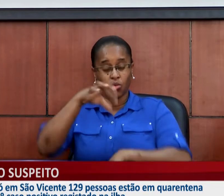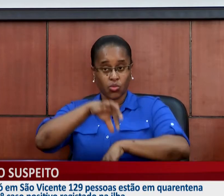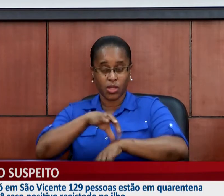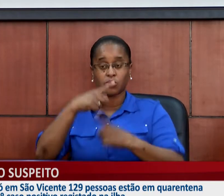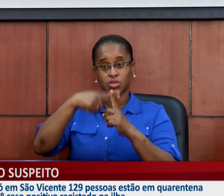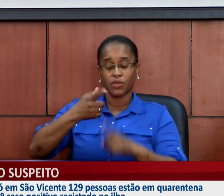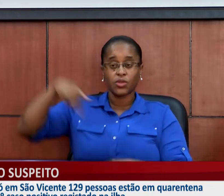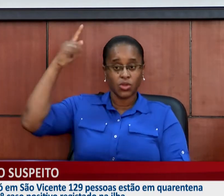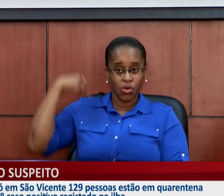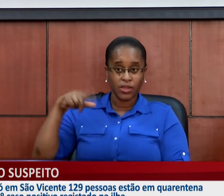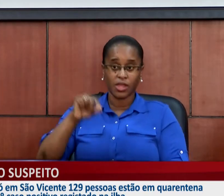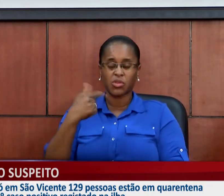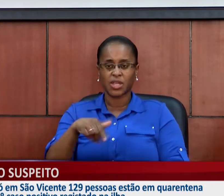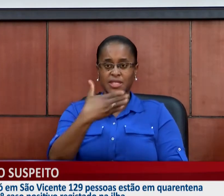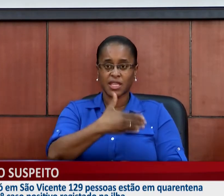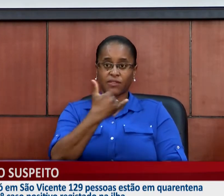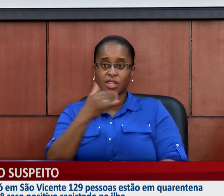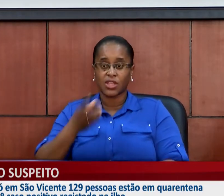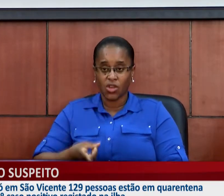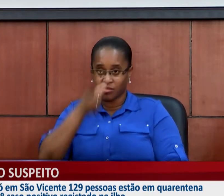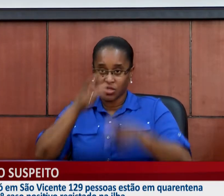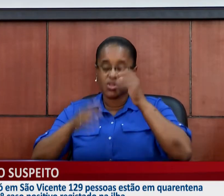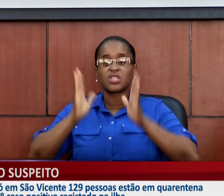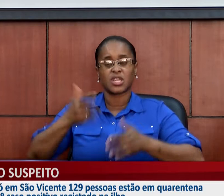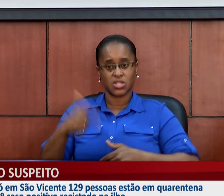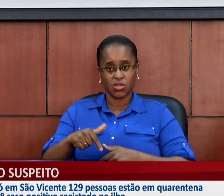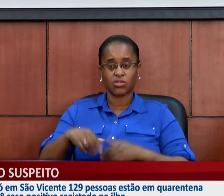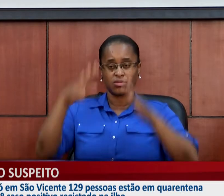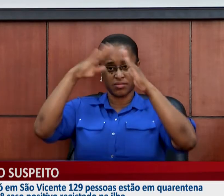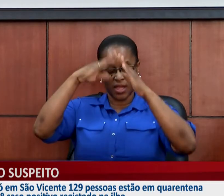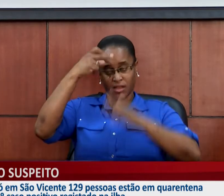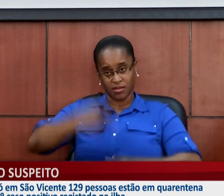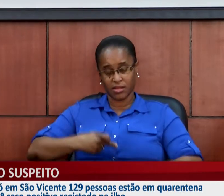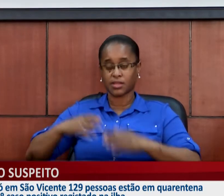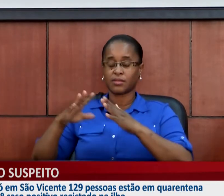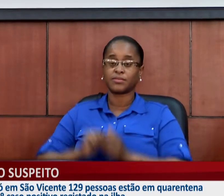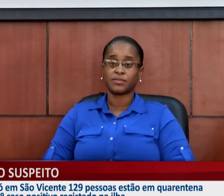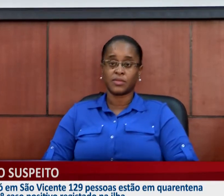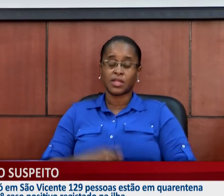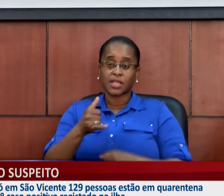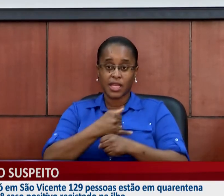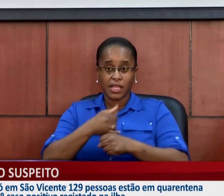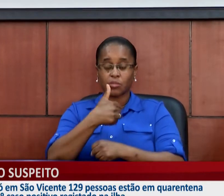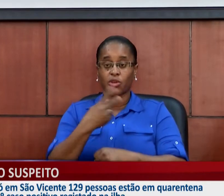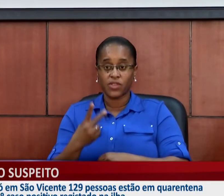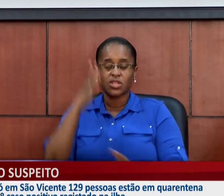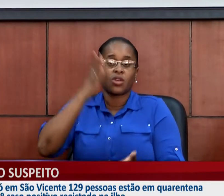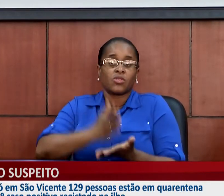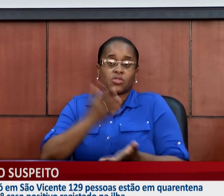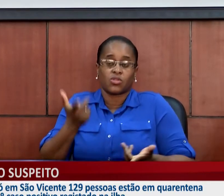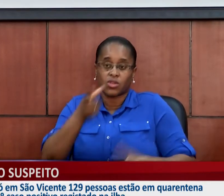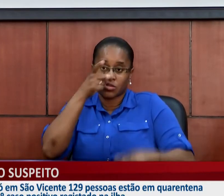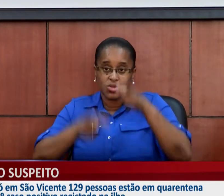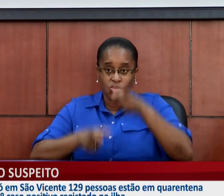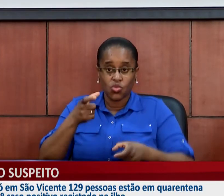129 pessoas que já estão em quarentena domiciliar e, na Boa Vista, somente as